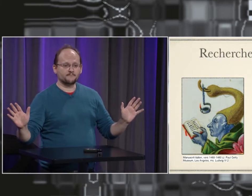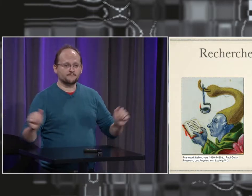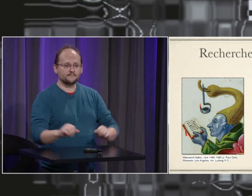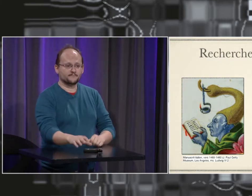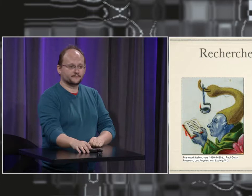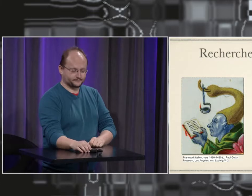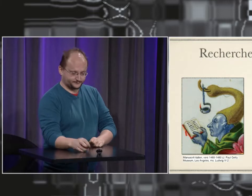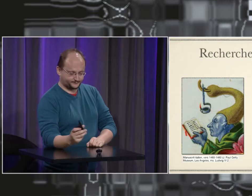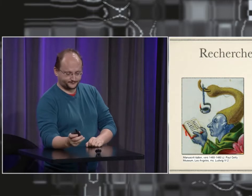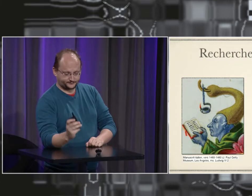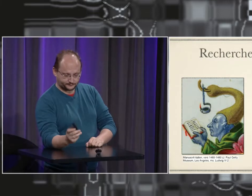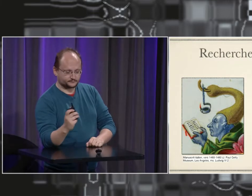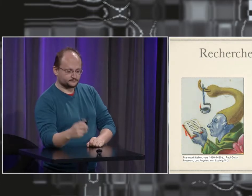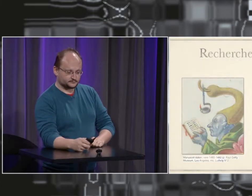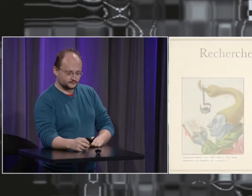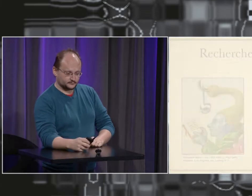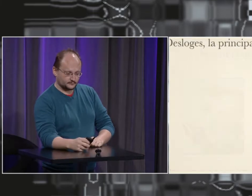Il faut croiser les points de vue. Ça va ?